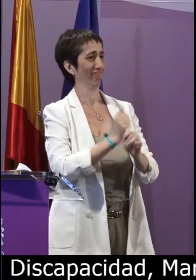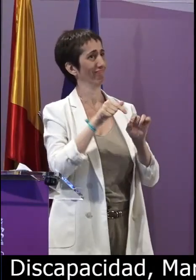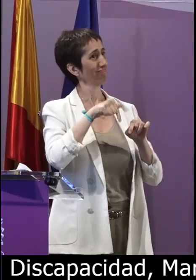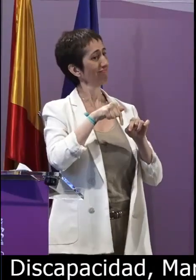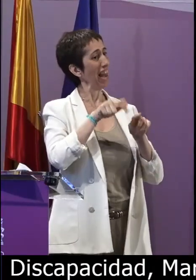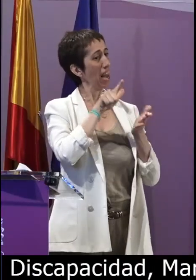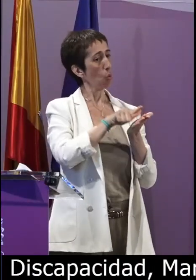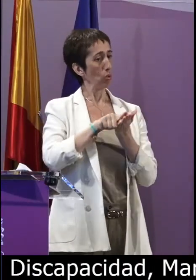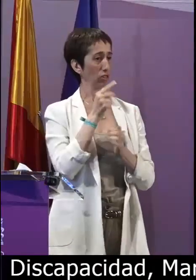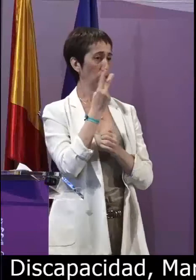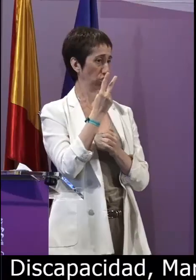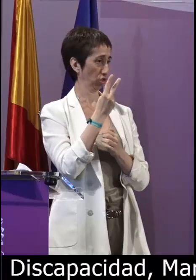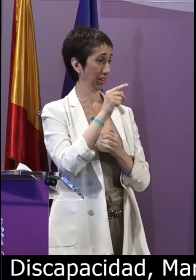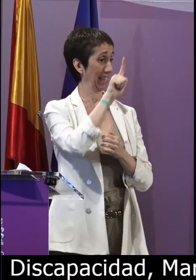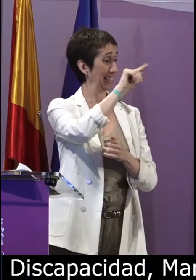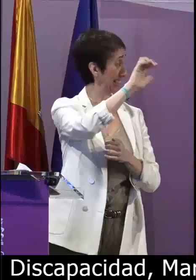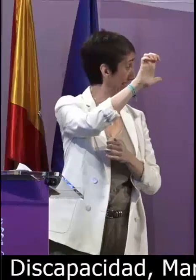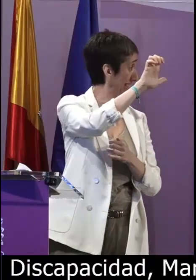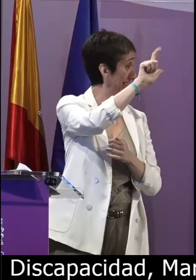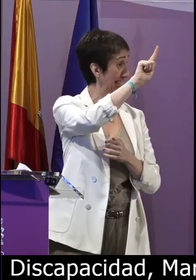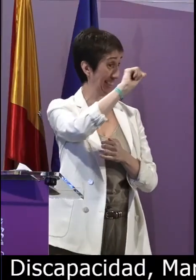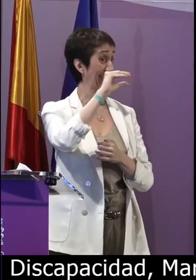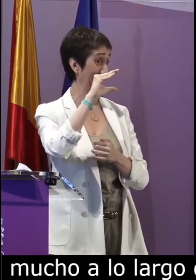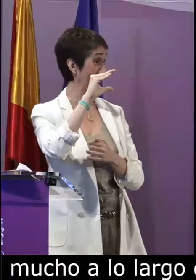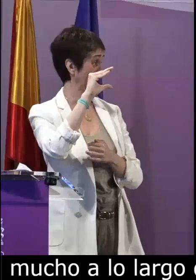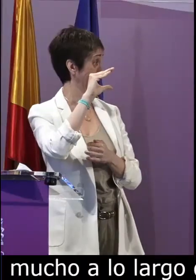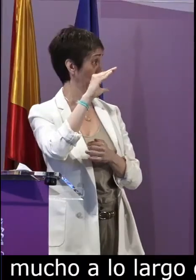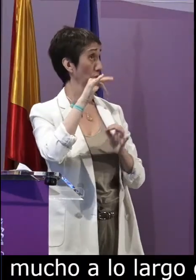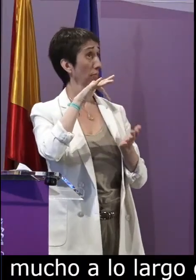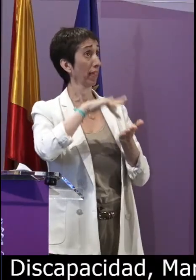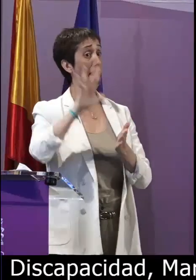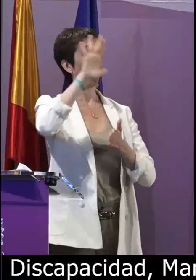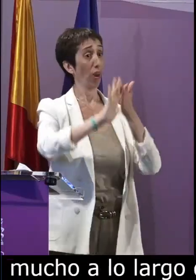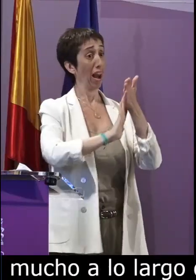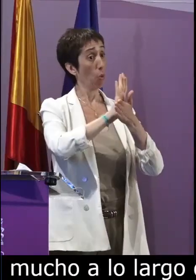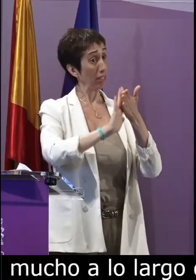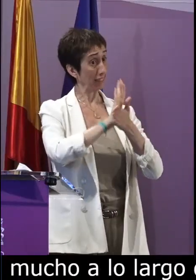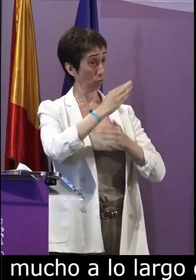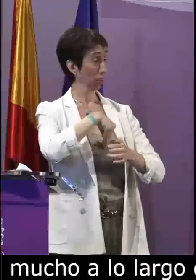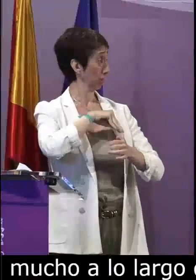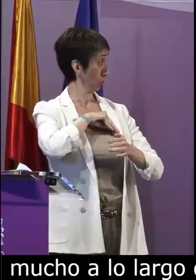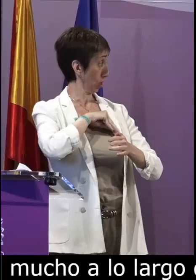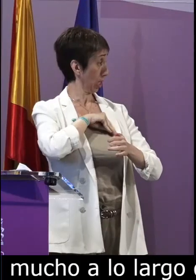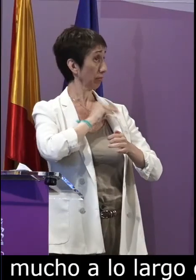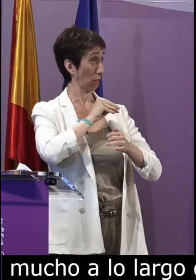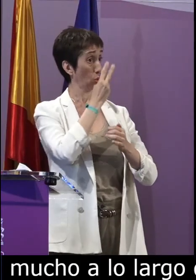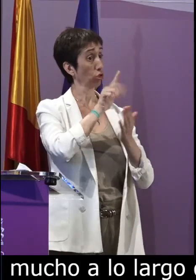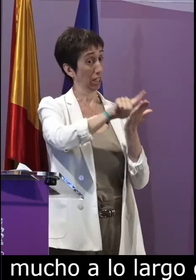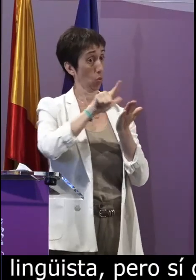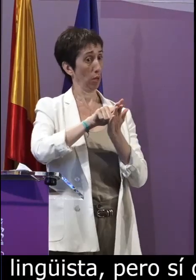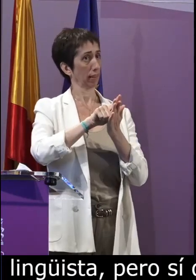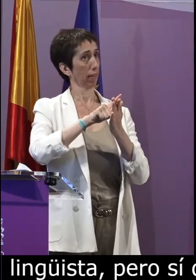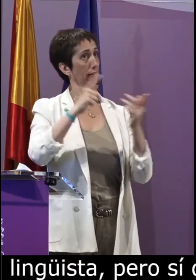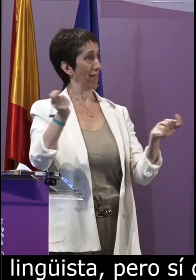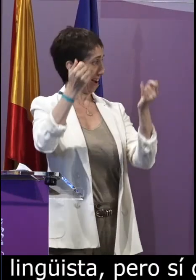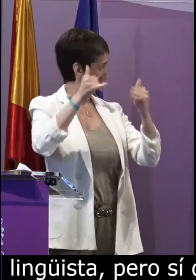enorgullece y me emociona también que hay aquí dos lenguas las lenguas de signos española y la lengua de signos catalana coincidiendo en el marco de la celebración